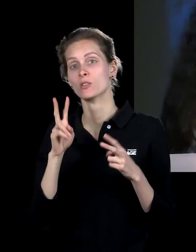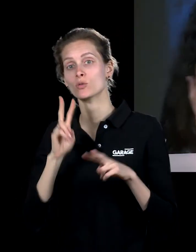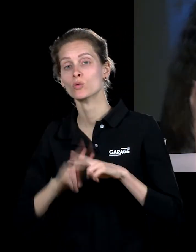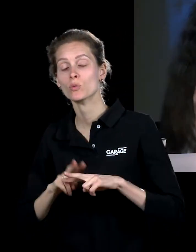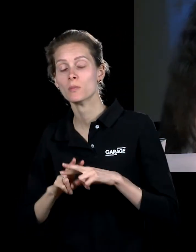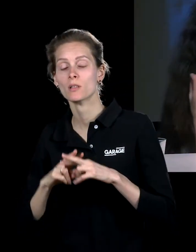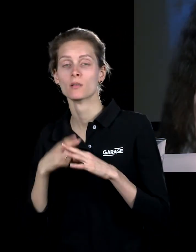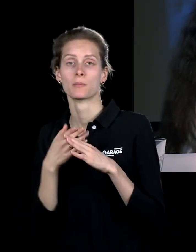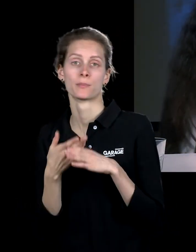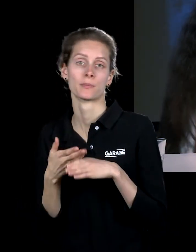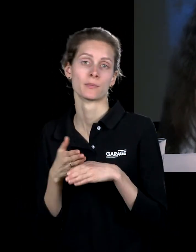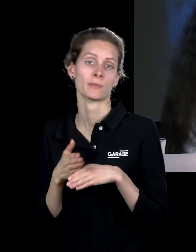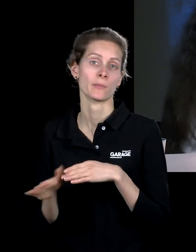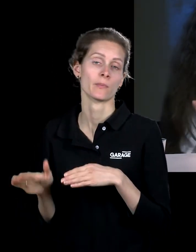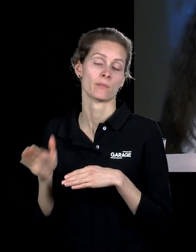того,